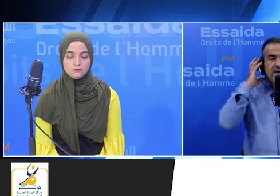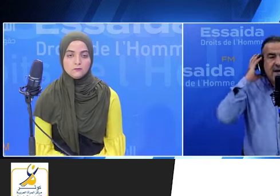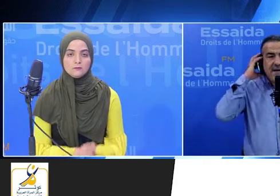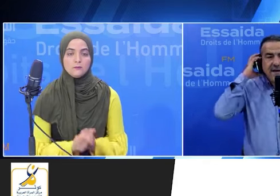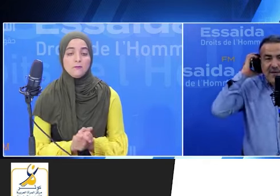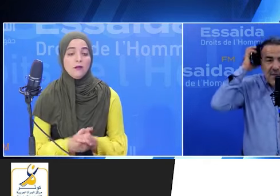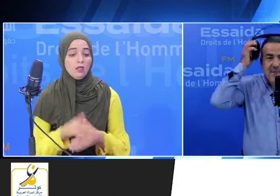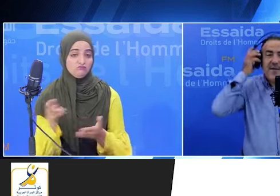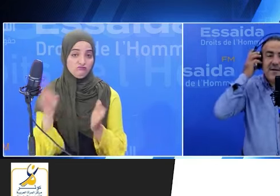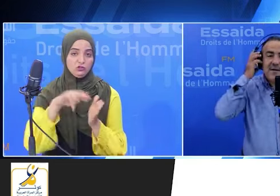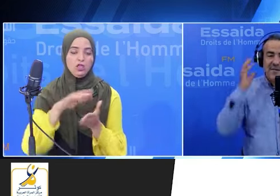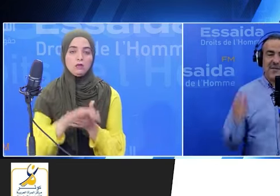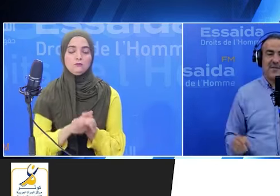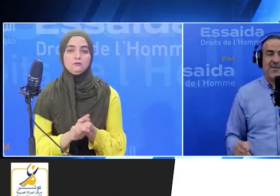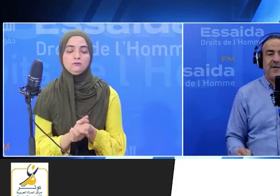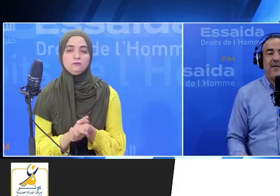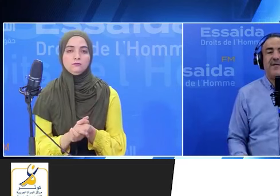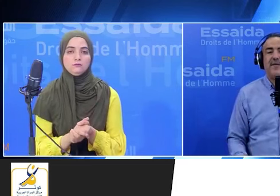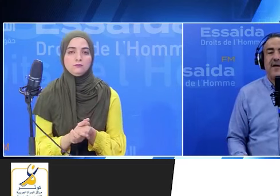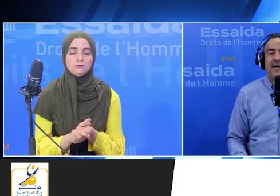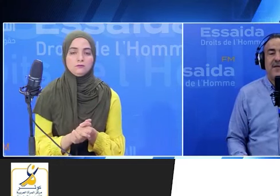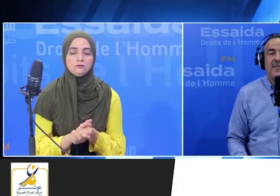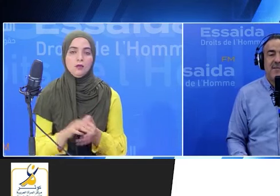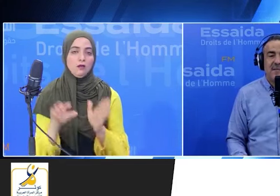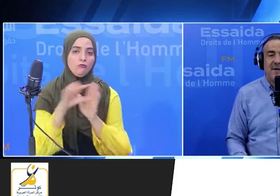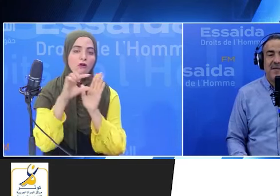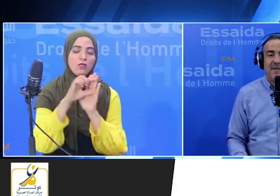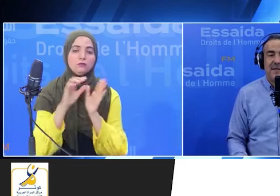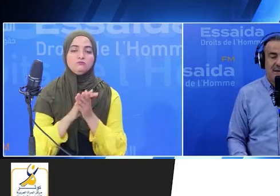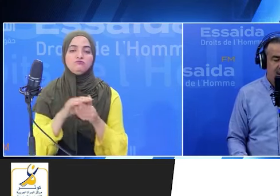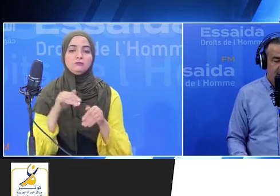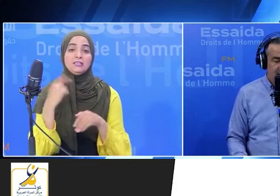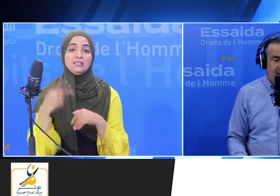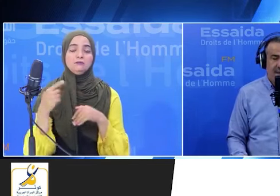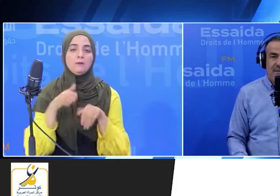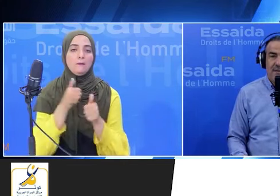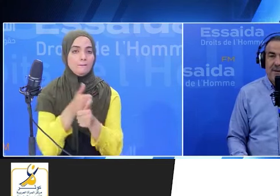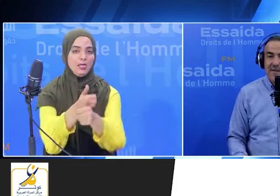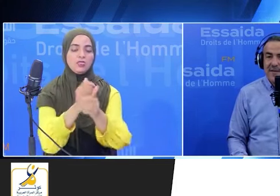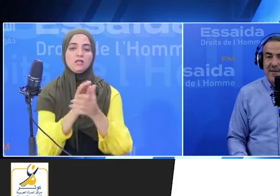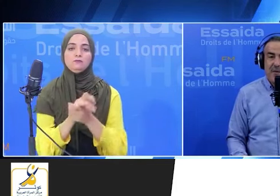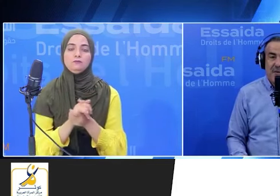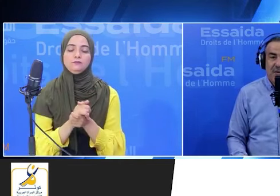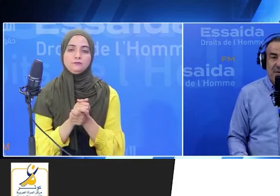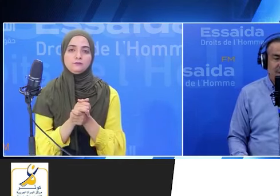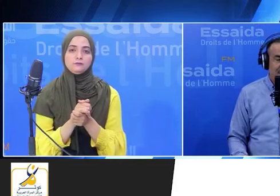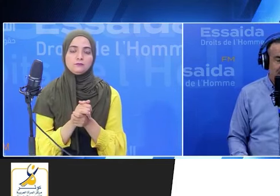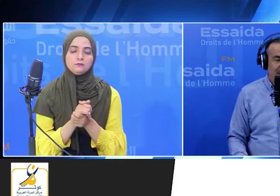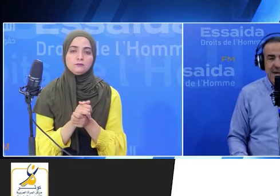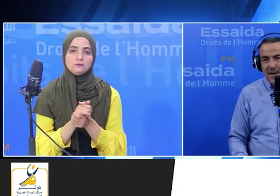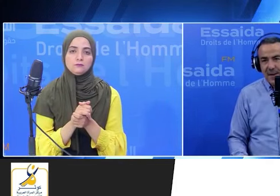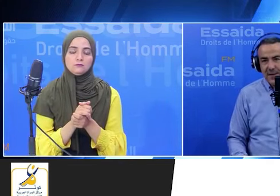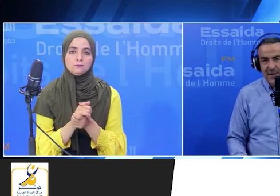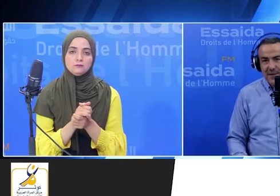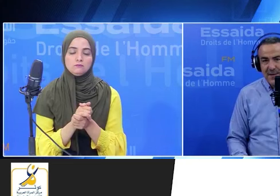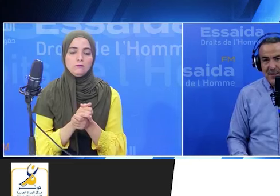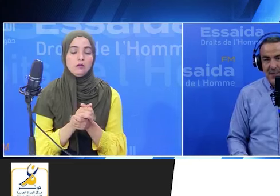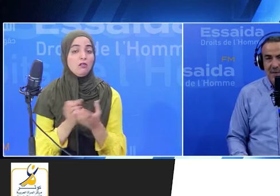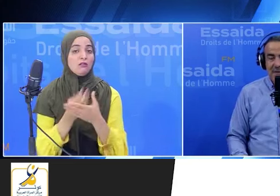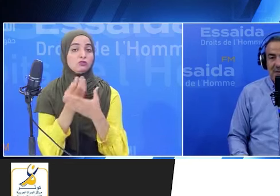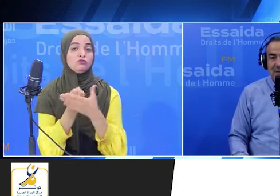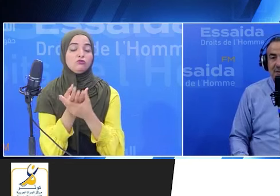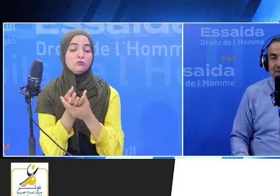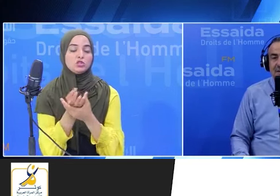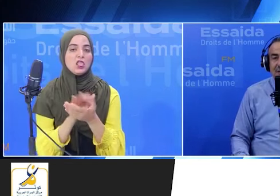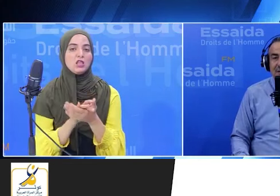رجعنا لكم في فقرة دم بعضنا دم بعضنا ذي دم تطعنا بآخر الأحداث اللي